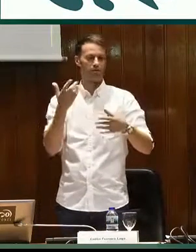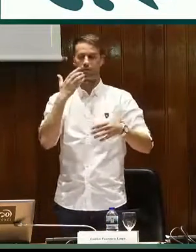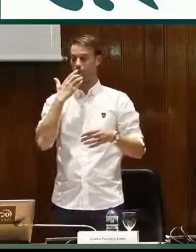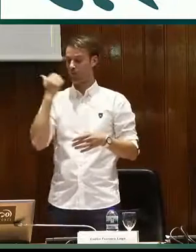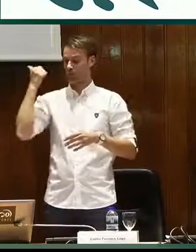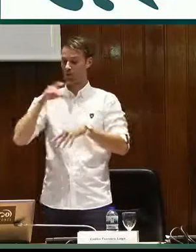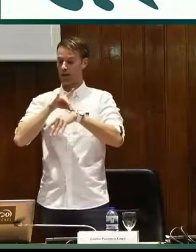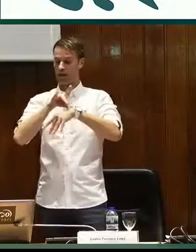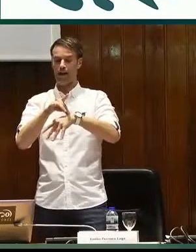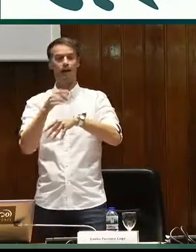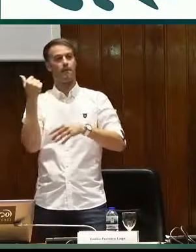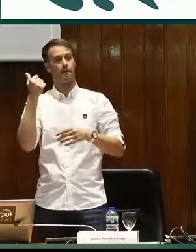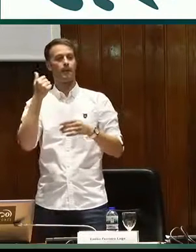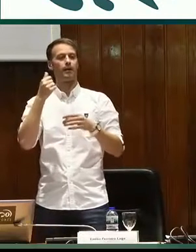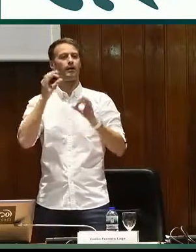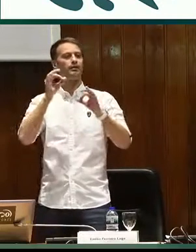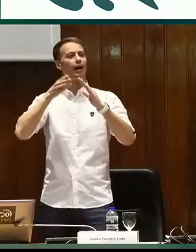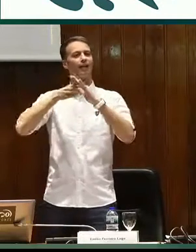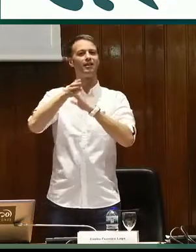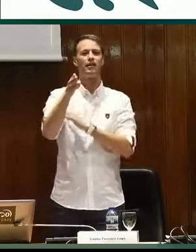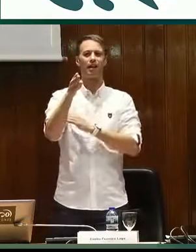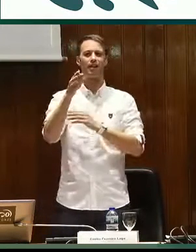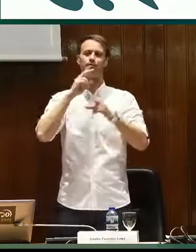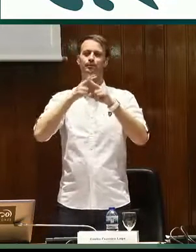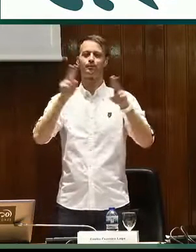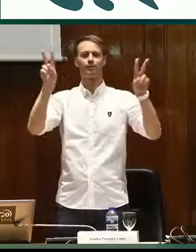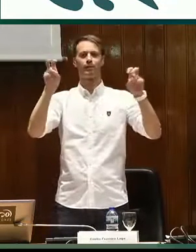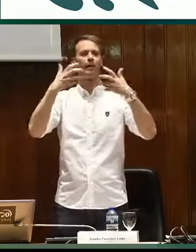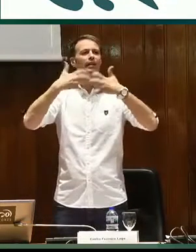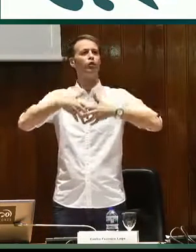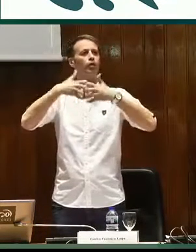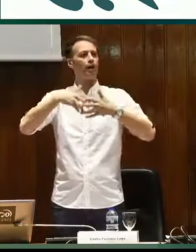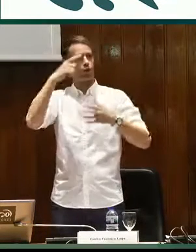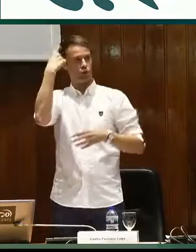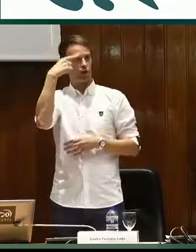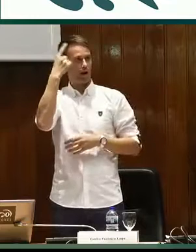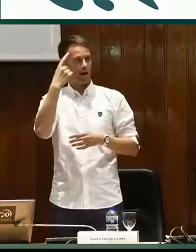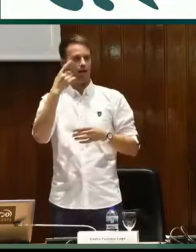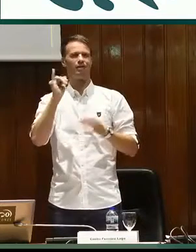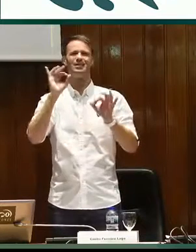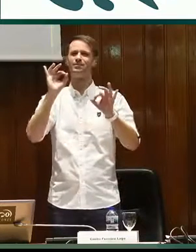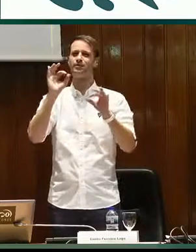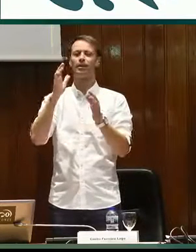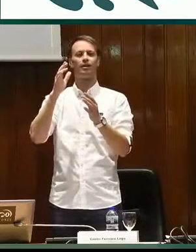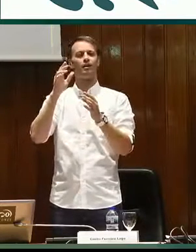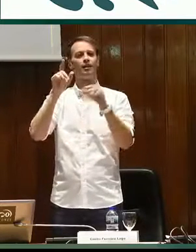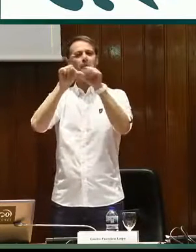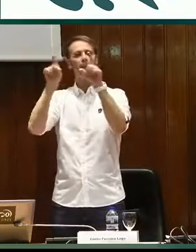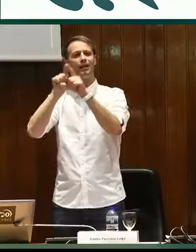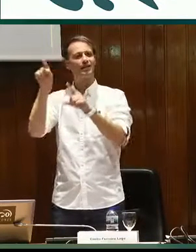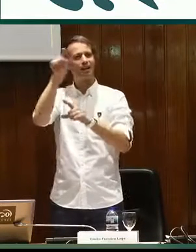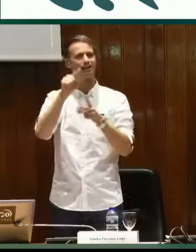También hemos elaborado una guía de accesibilidad a la industria cultural,